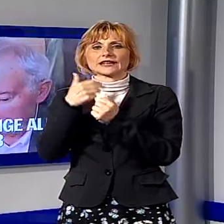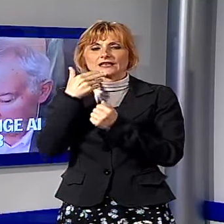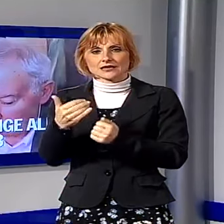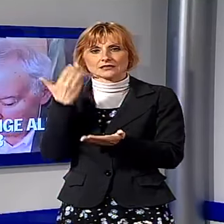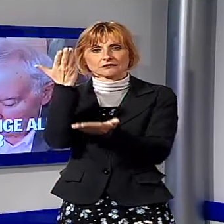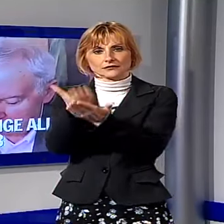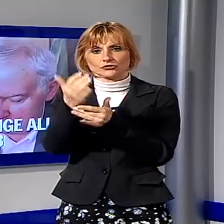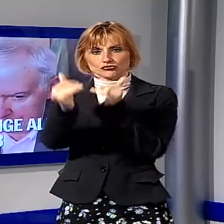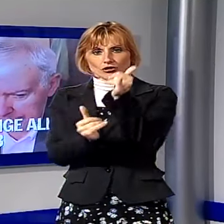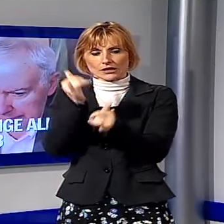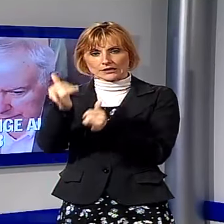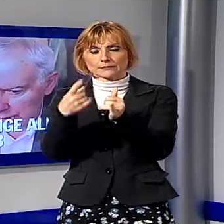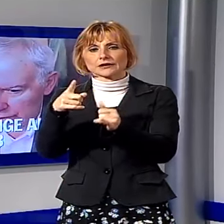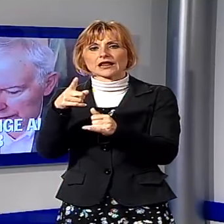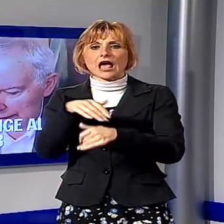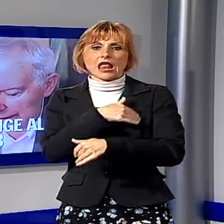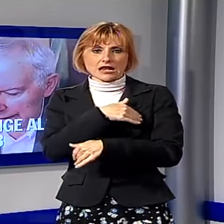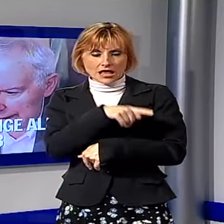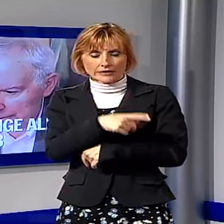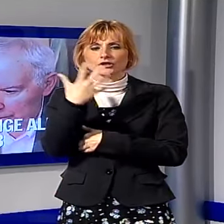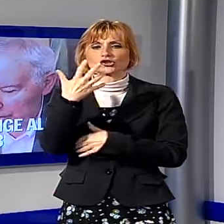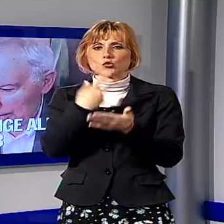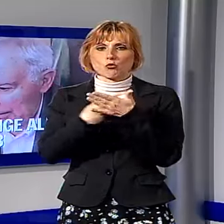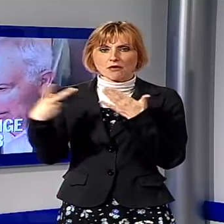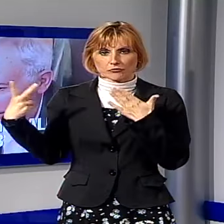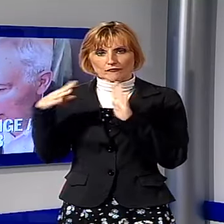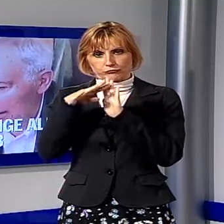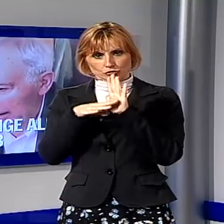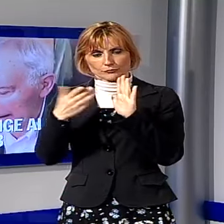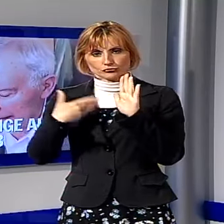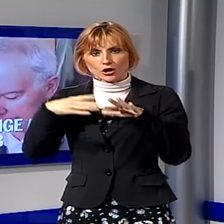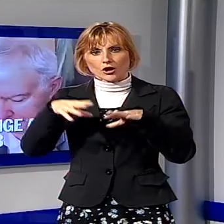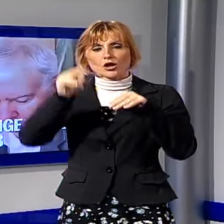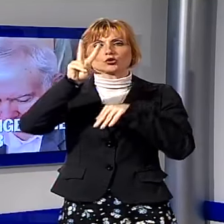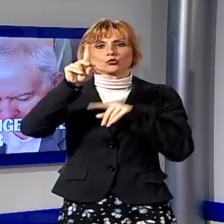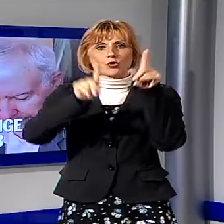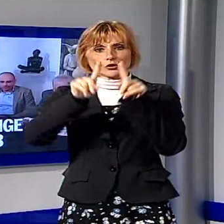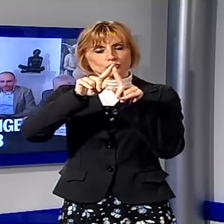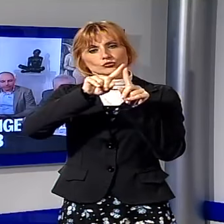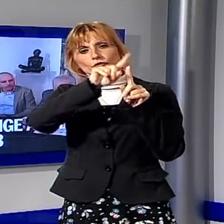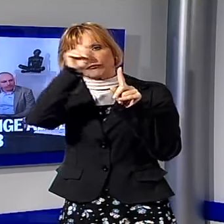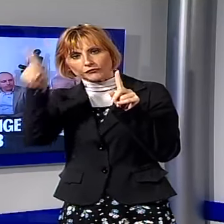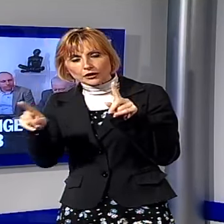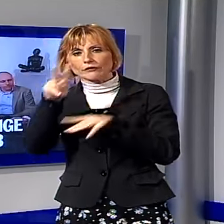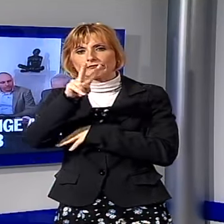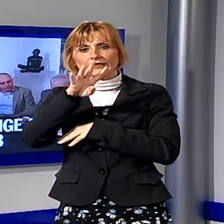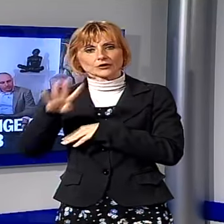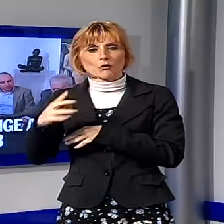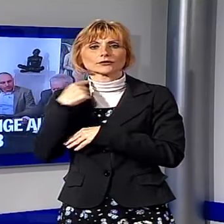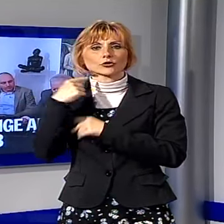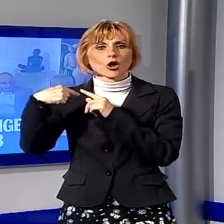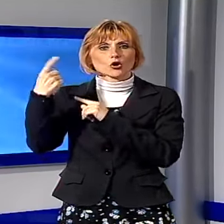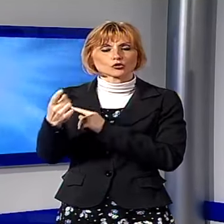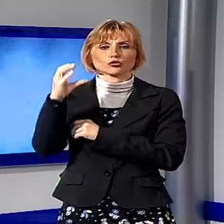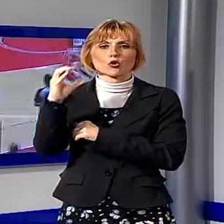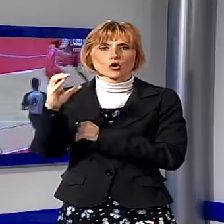ciclistica riservata agli allievi, 5 le prove in programma, si comincia il 2 giugno a Seravezza, chiusura il 24 agosto a Coreglia.